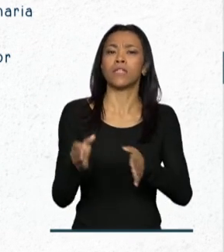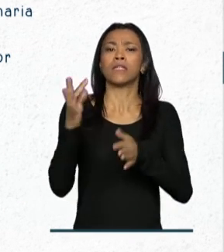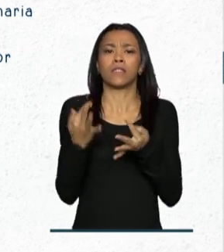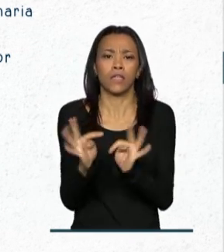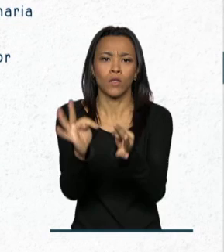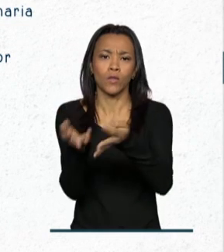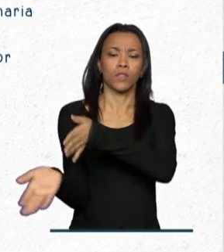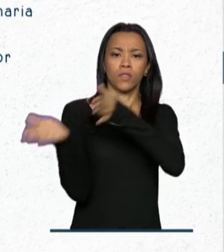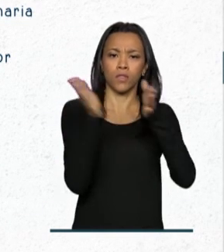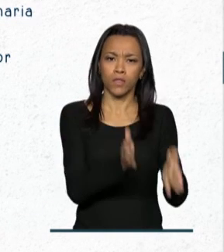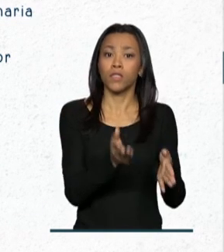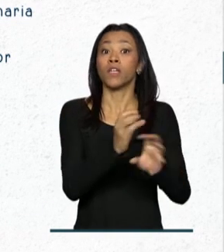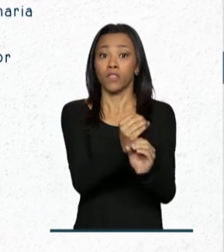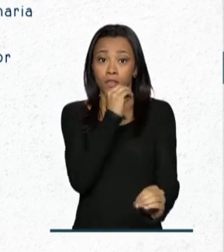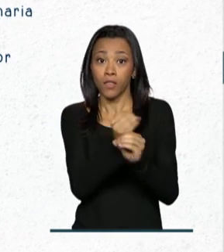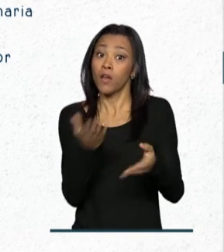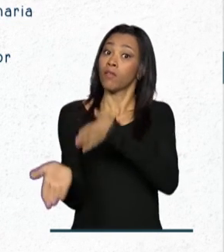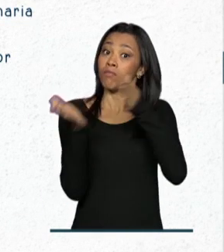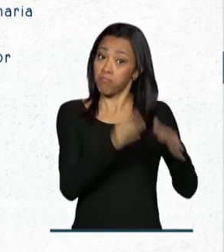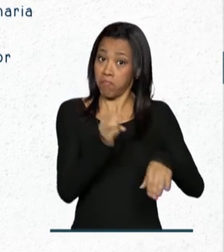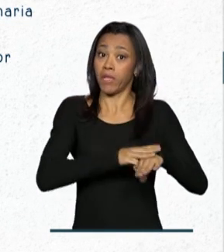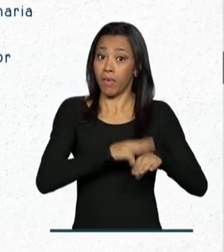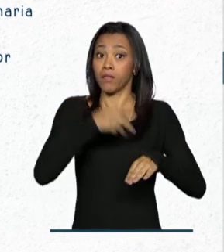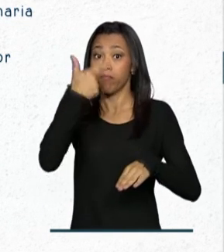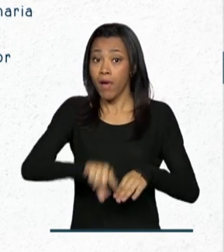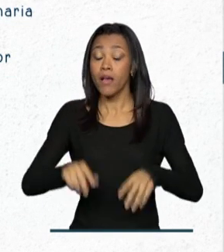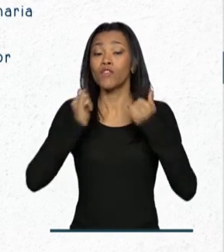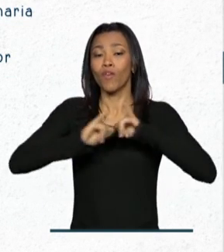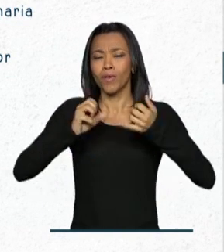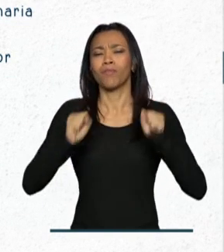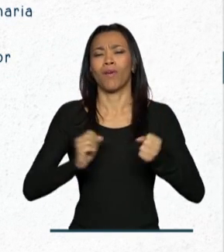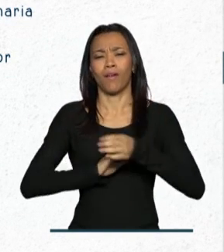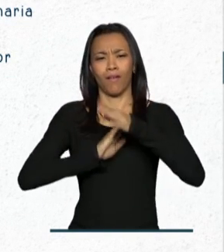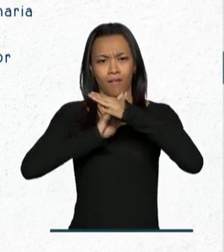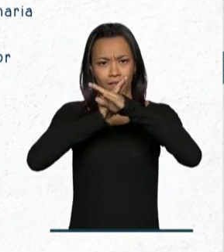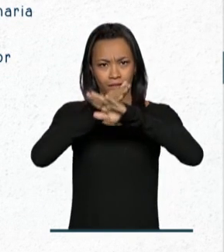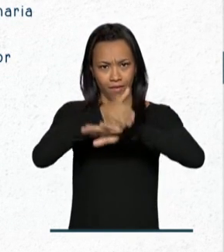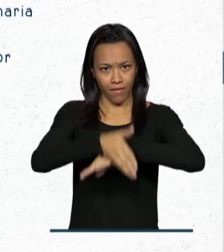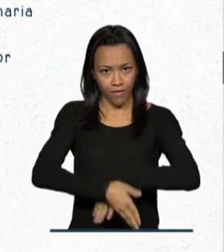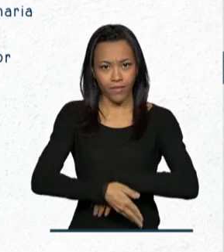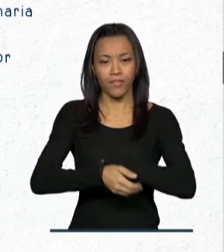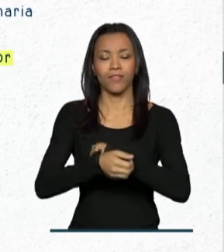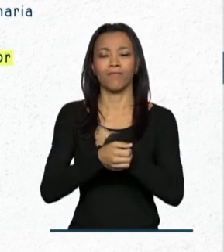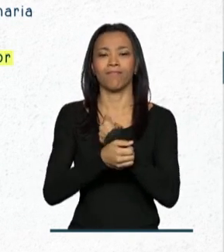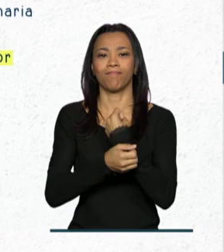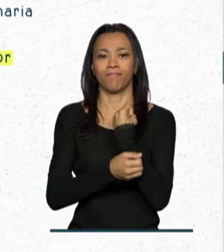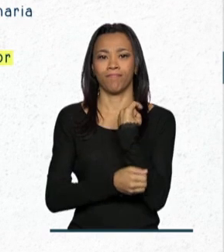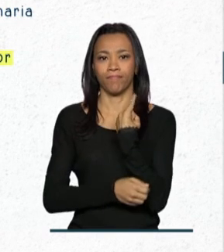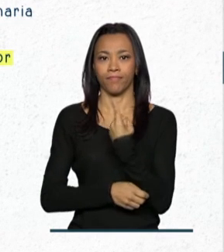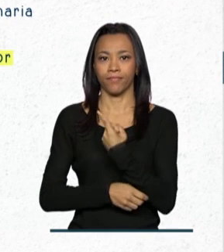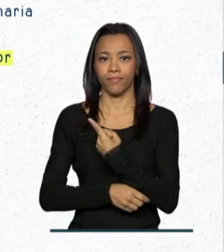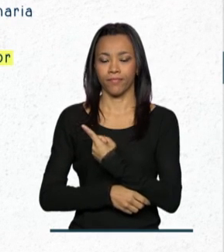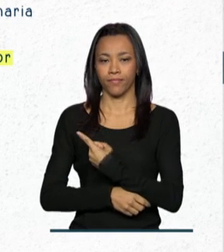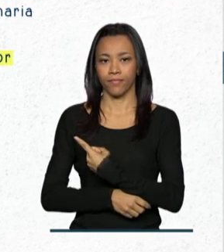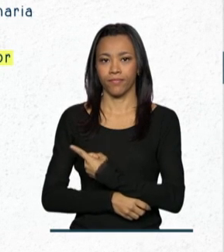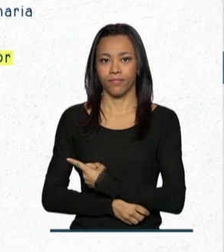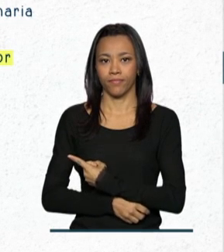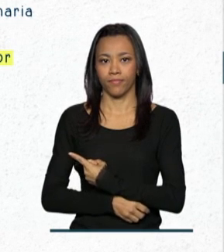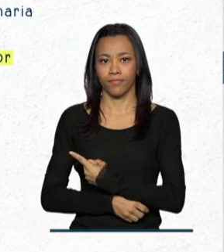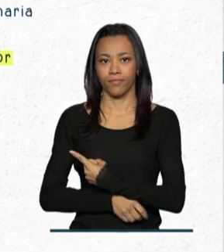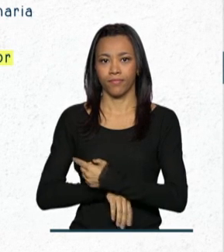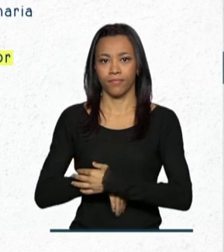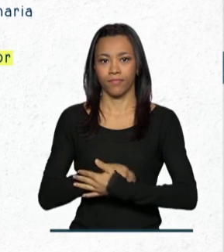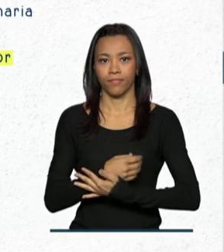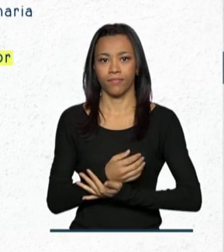Engenharia ou Matemática. Mais informações por e-mail no endereço estágio.nasa.gov